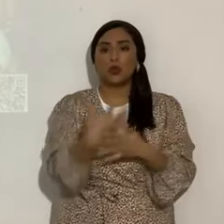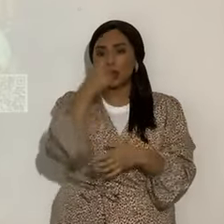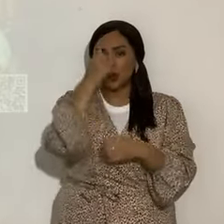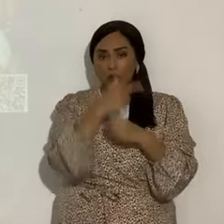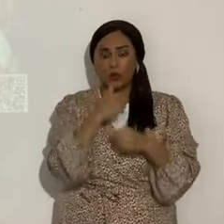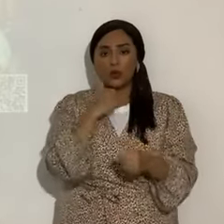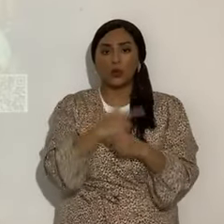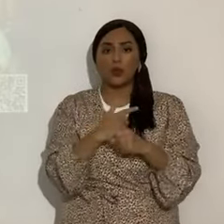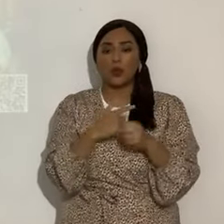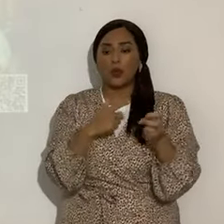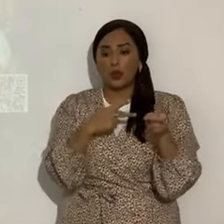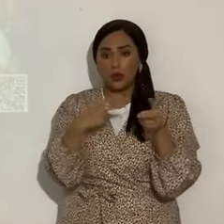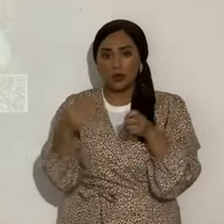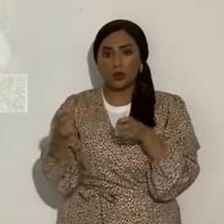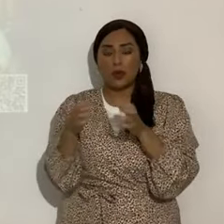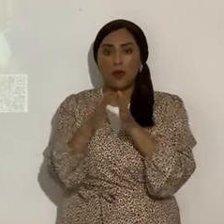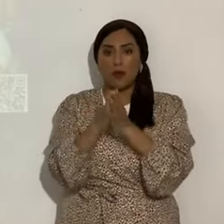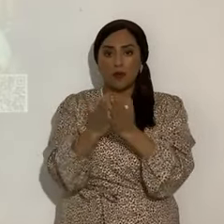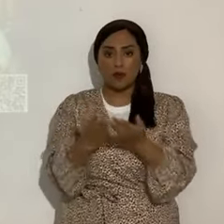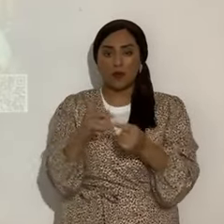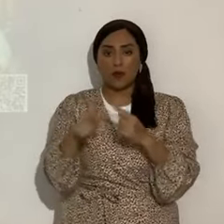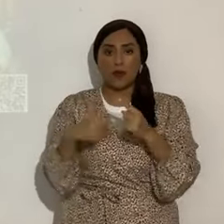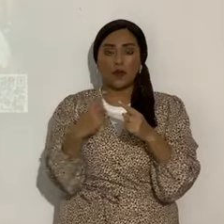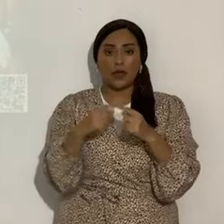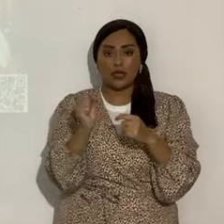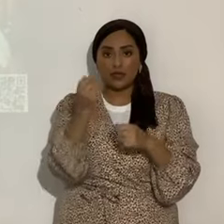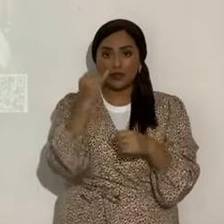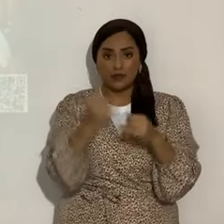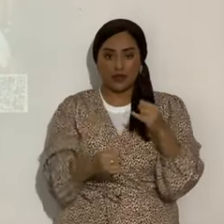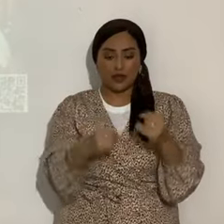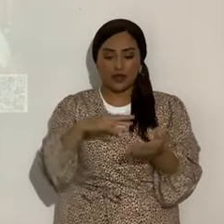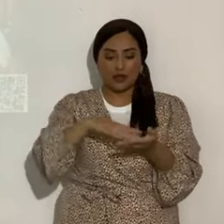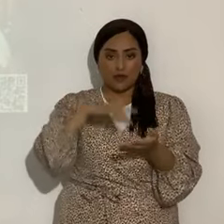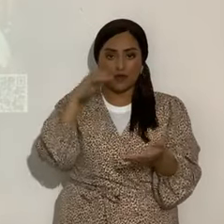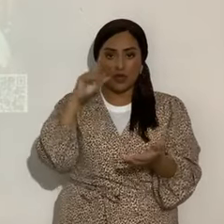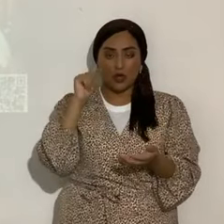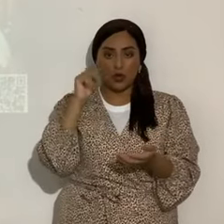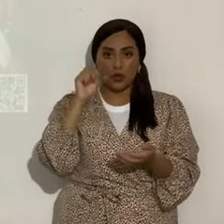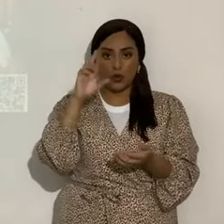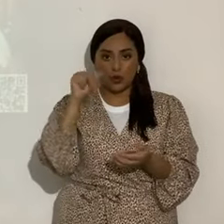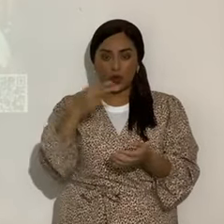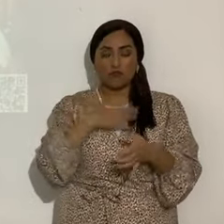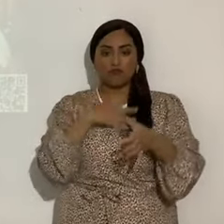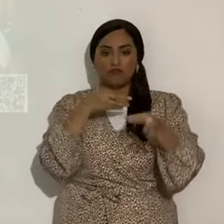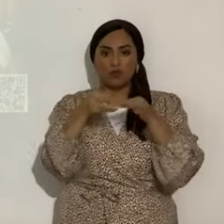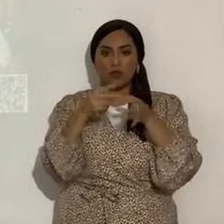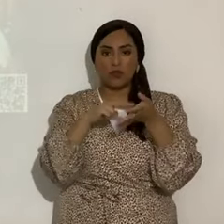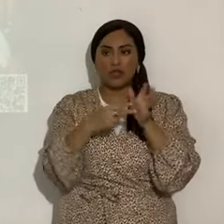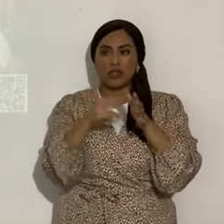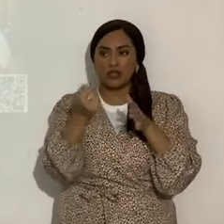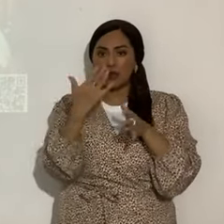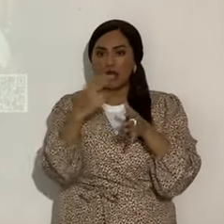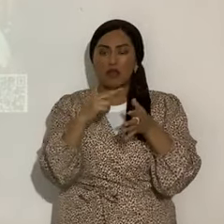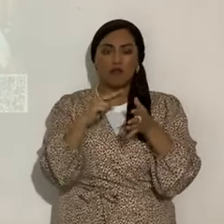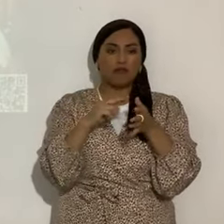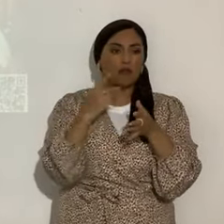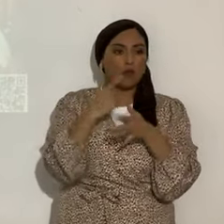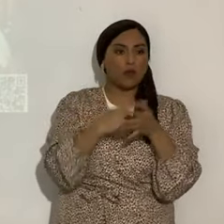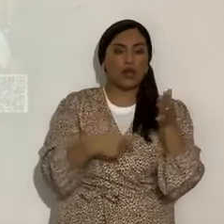descarguen el libro fuera de Shabbat, Estudios de la Torá. Aquí explico qué es el Shabbat, qué son las fiestas, cuál es el nombre del